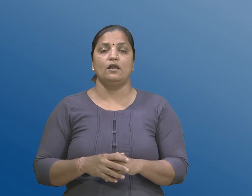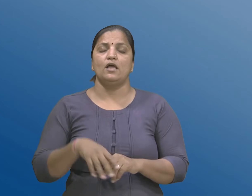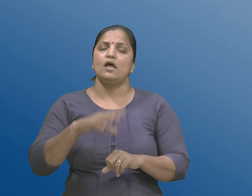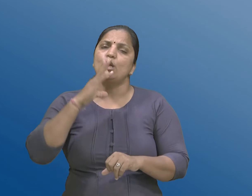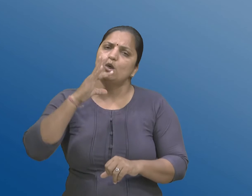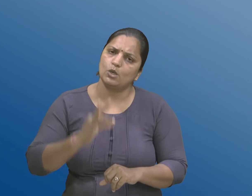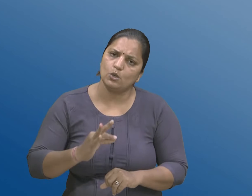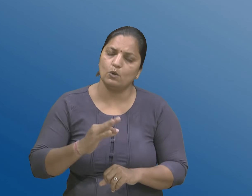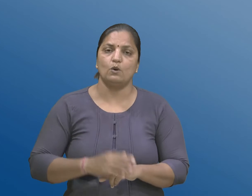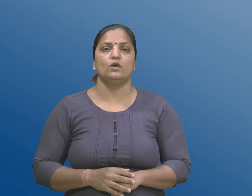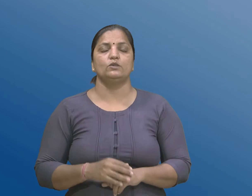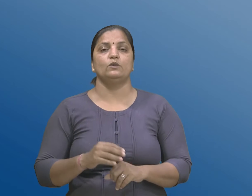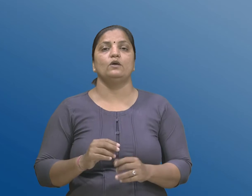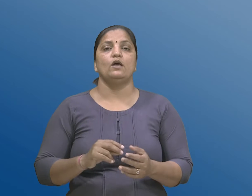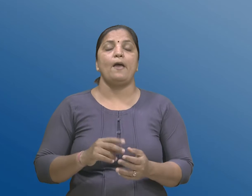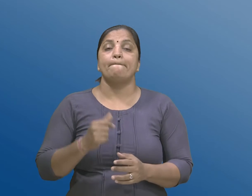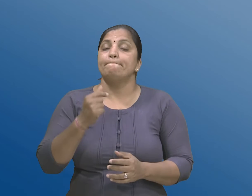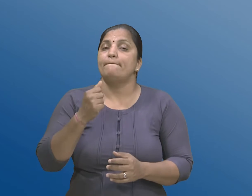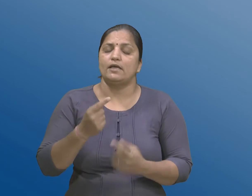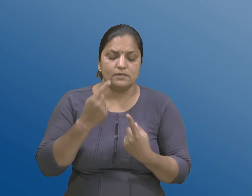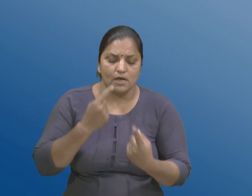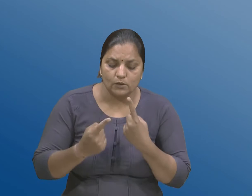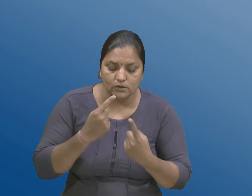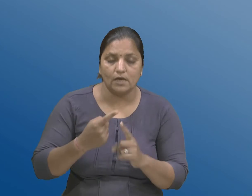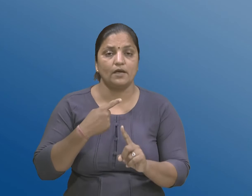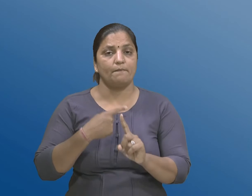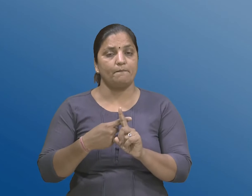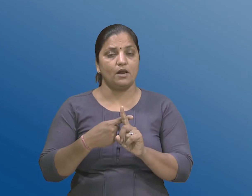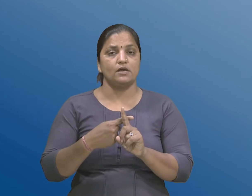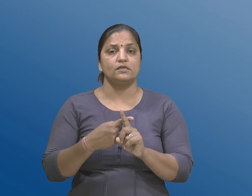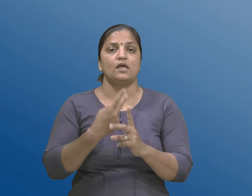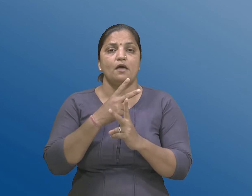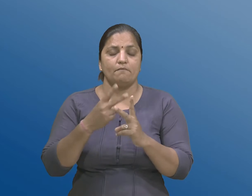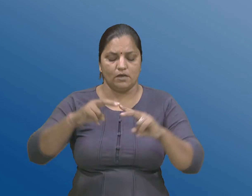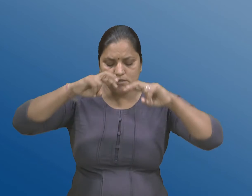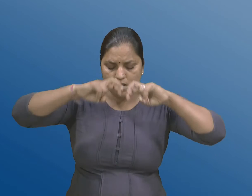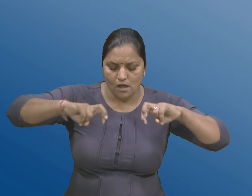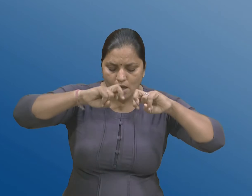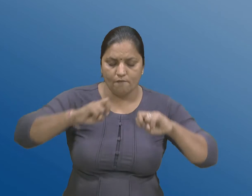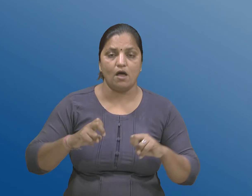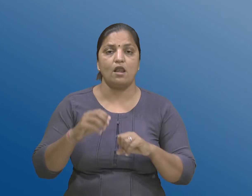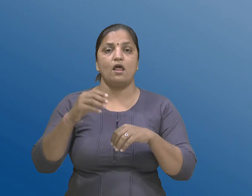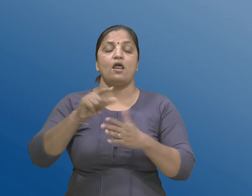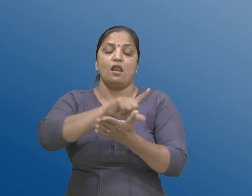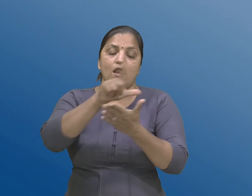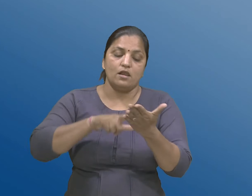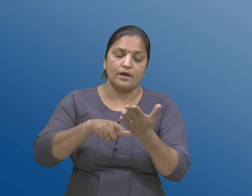निधीना हिसाबो अने ते पर ना अन्यवेशन एहवाल केंद्र सरकार द्वारा